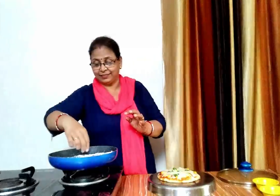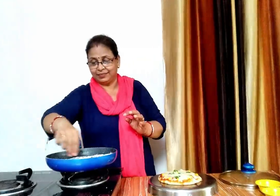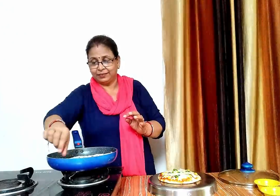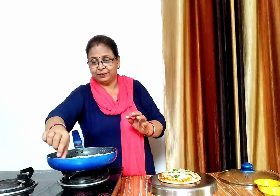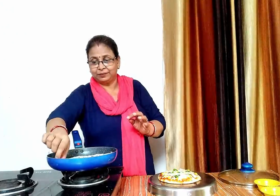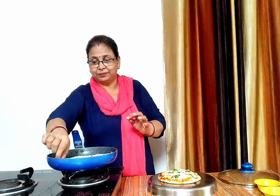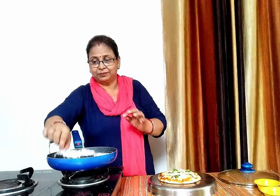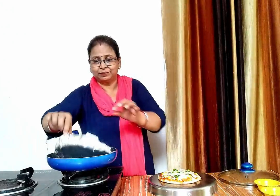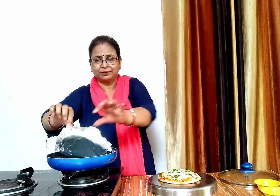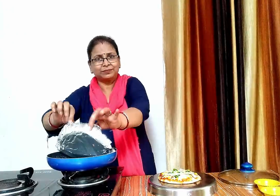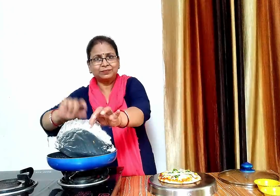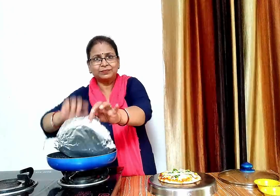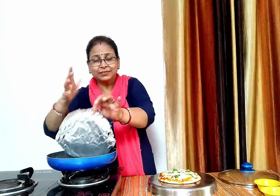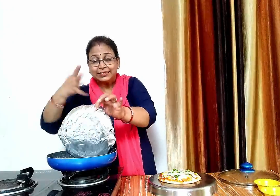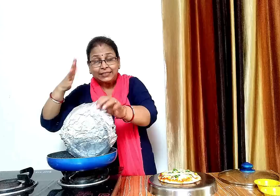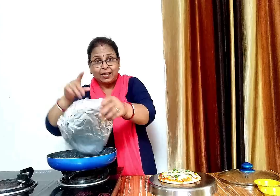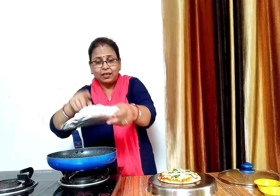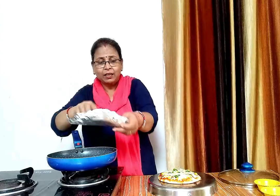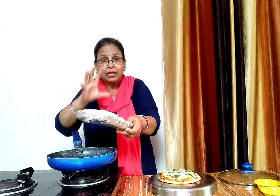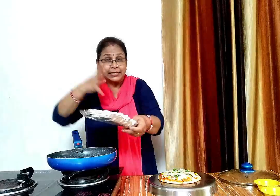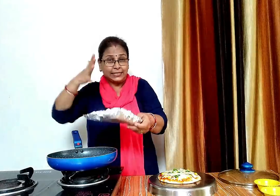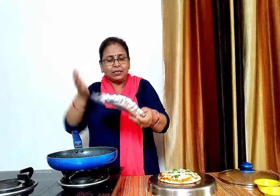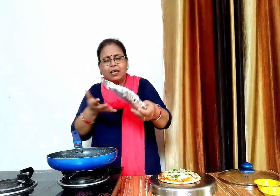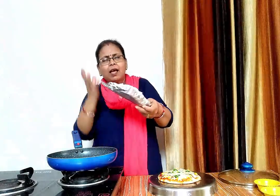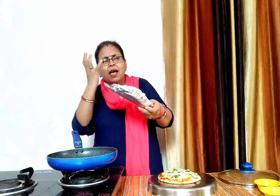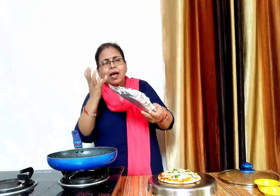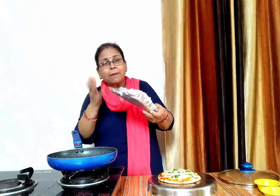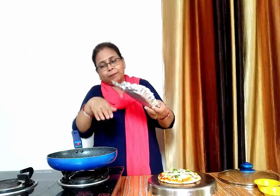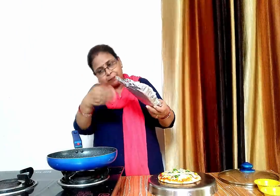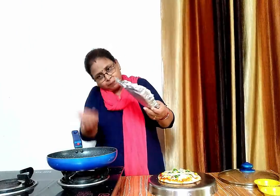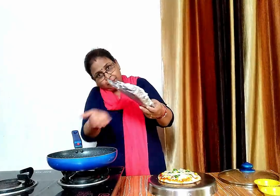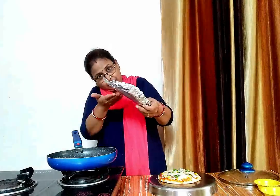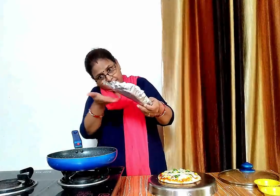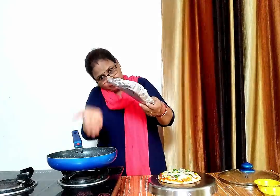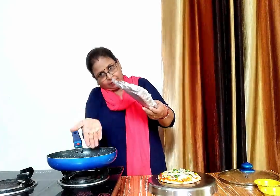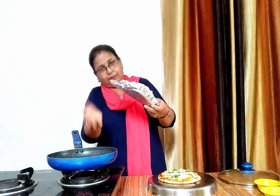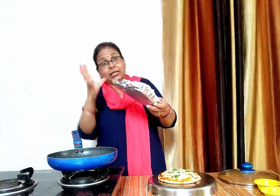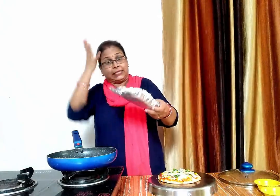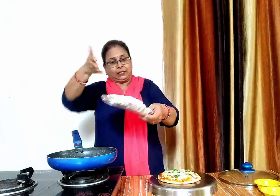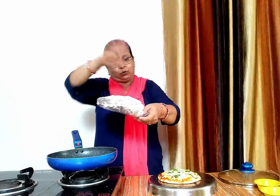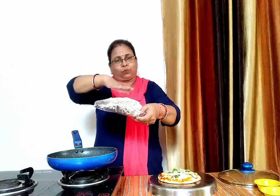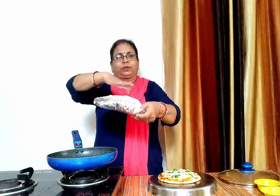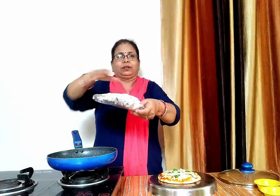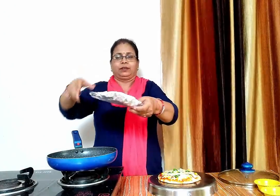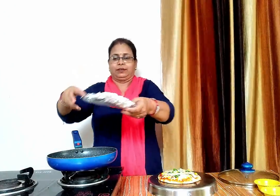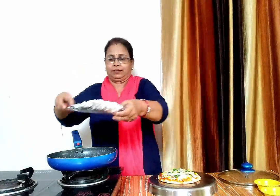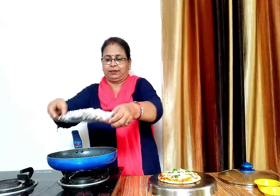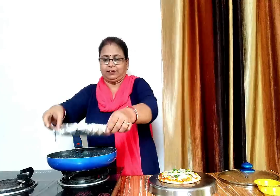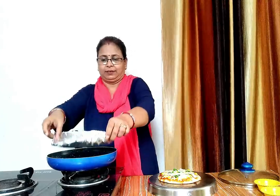ध्यान रहे हम अल्यूमिनियम फॉयल को इस तरीके से लगाएंगे कि शाइनी पार उपर रहे और हलका डल पार नीचे रहे बेक